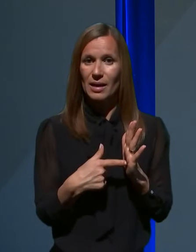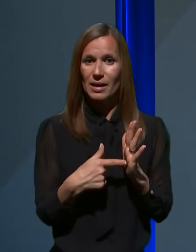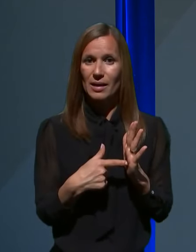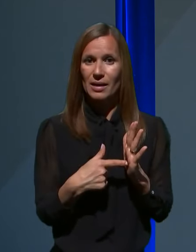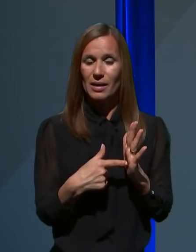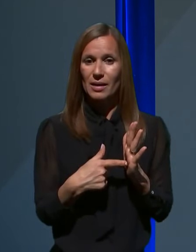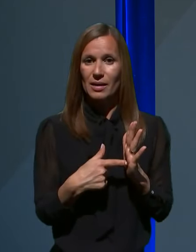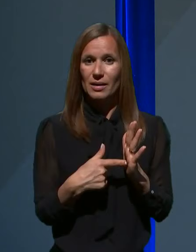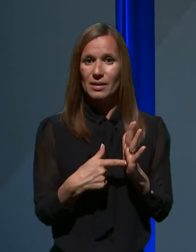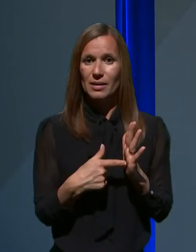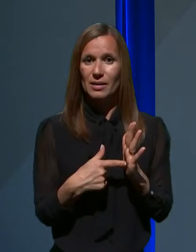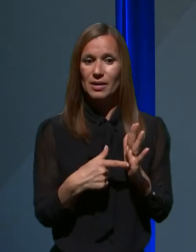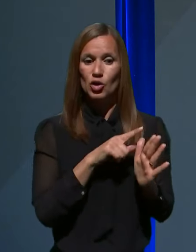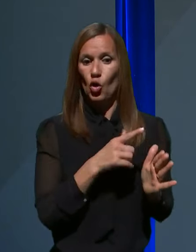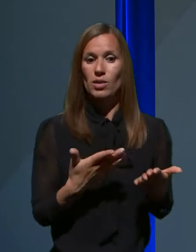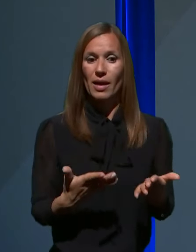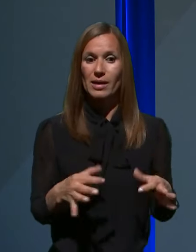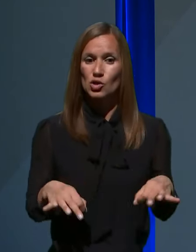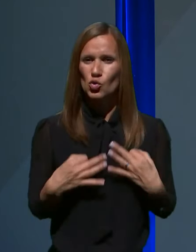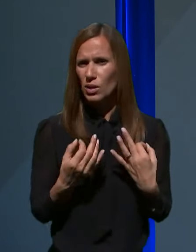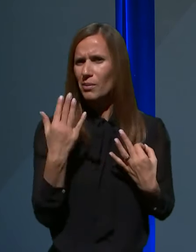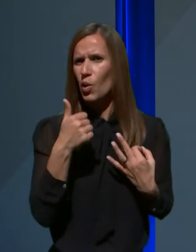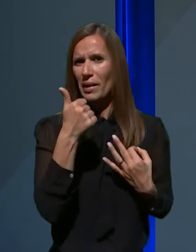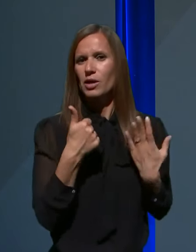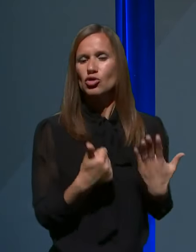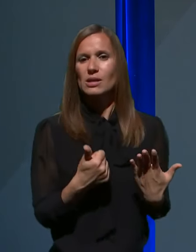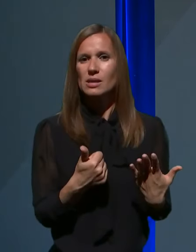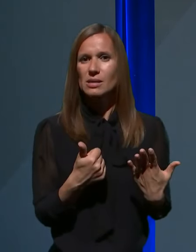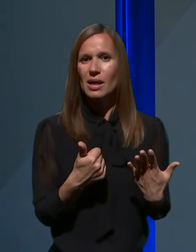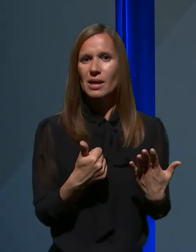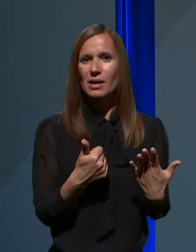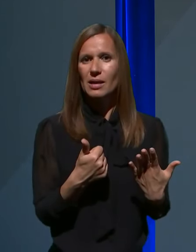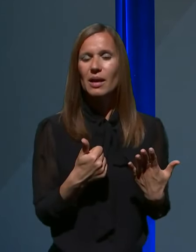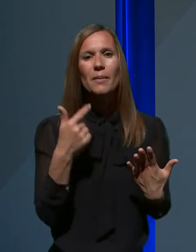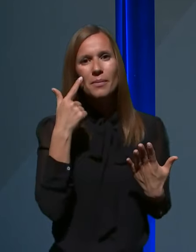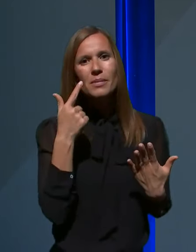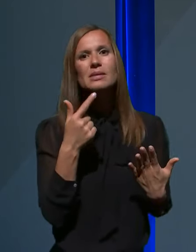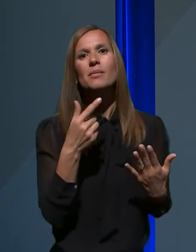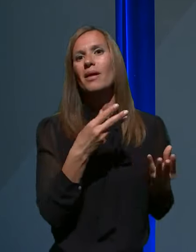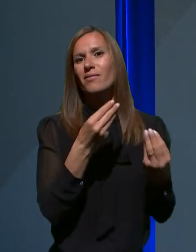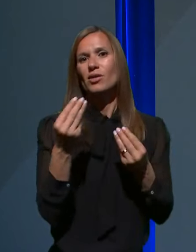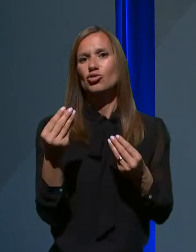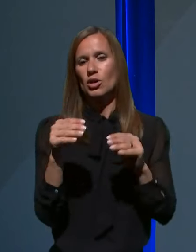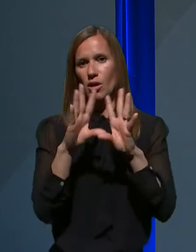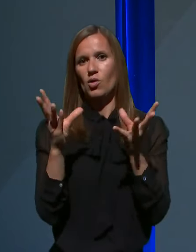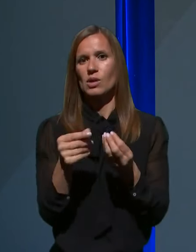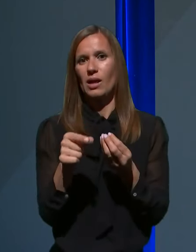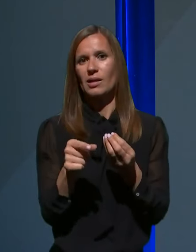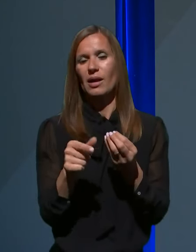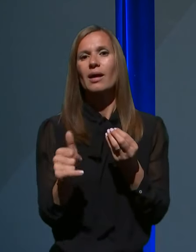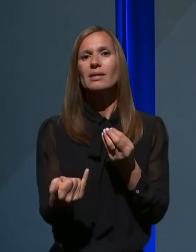danes jutra 61. Mislim, da je večina vseh teh je